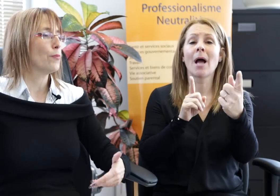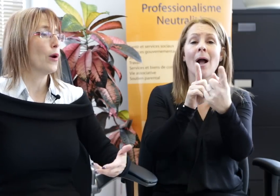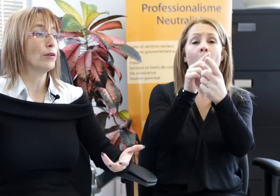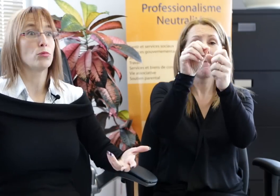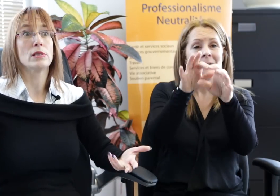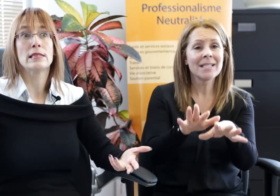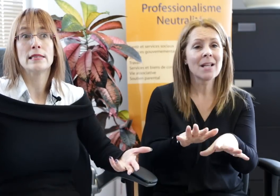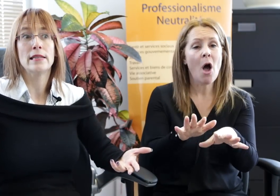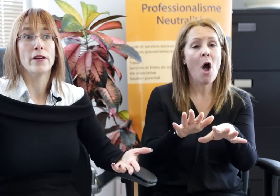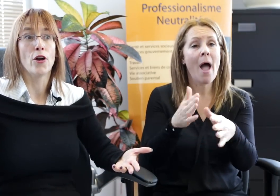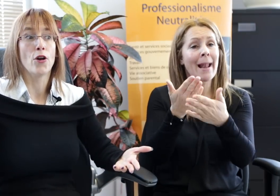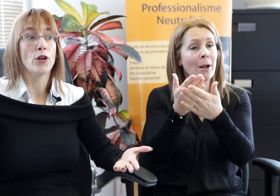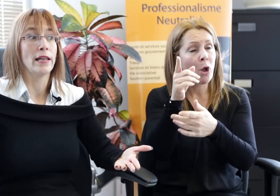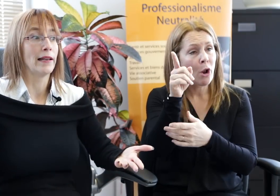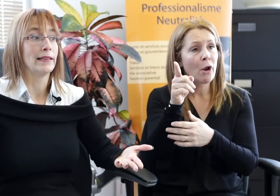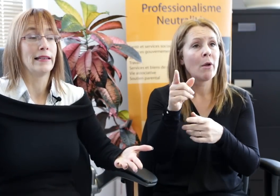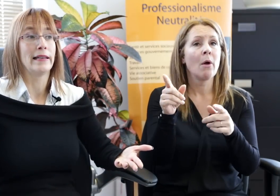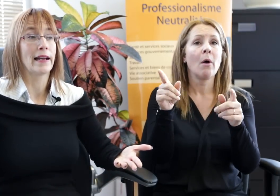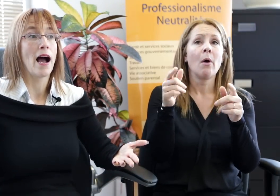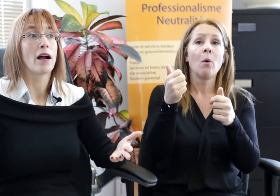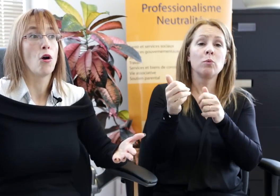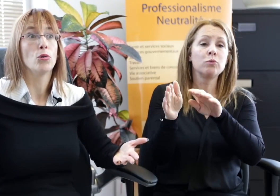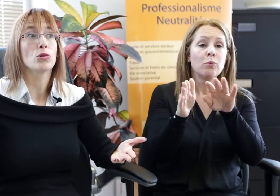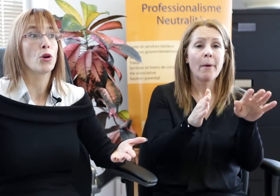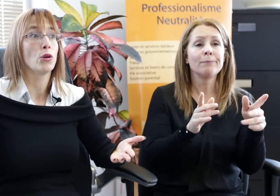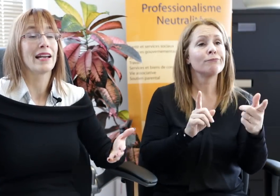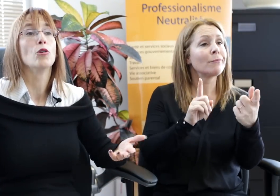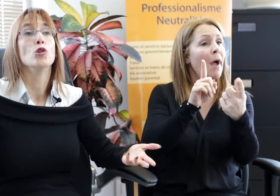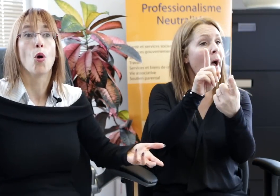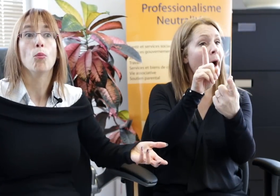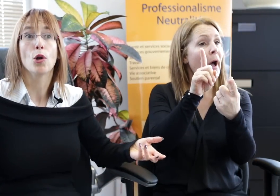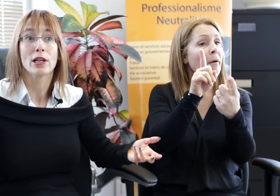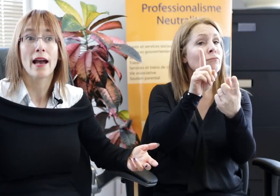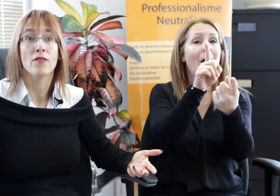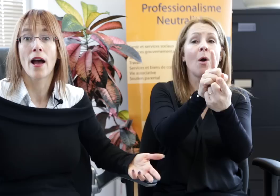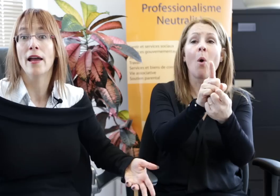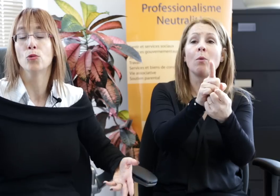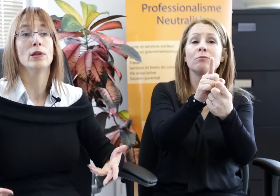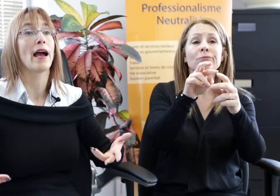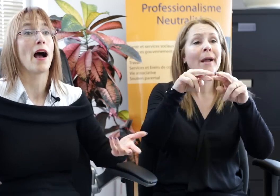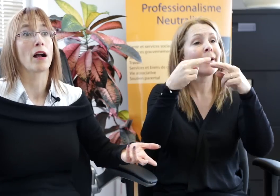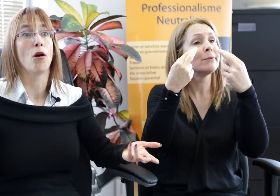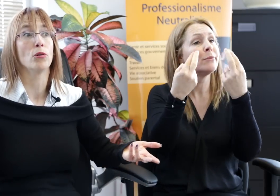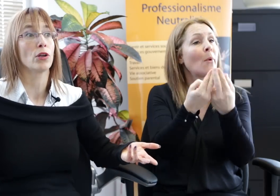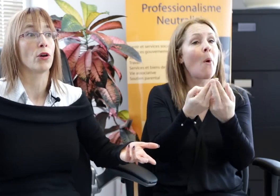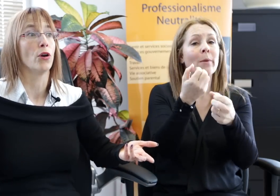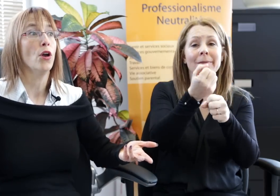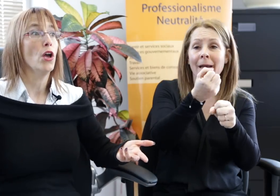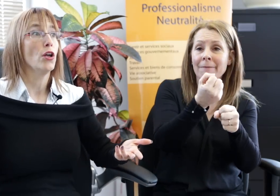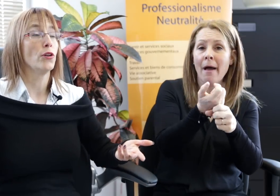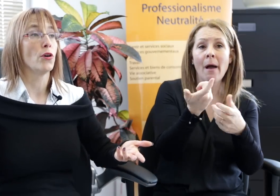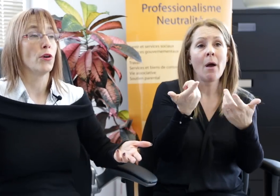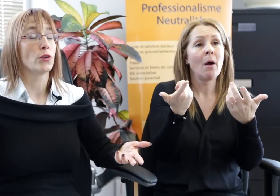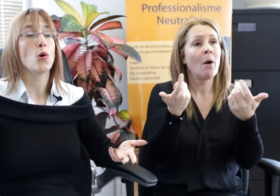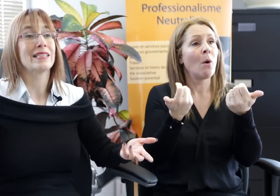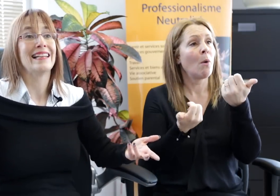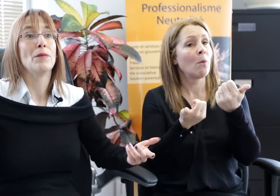Ça peut être aussi dans des rencontres, des réunions pour le travail, ou des rencontres de conseils d